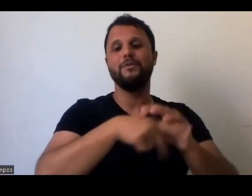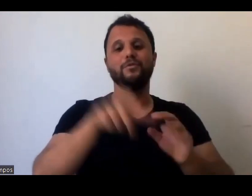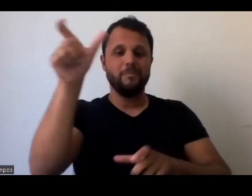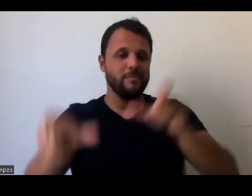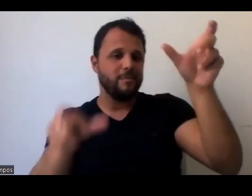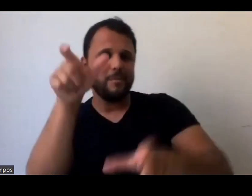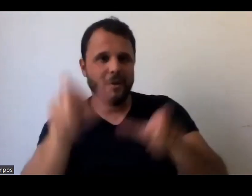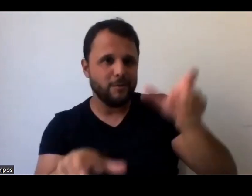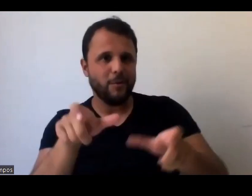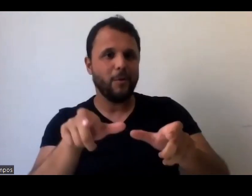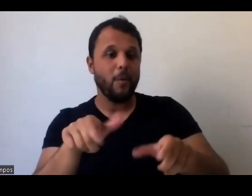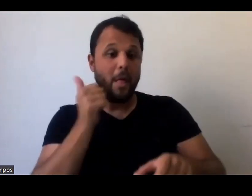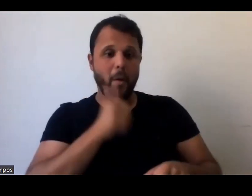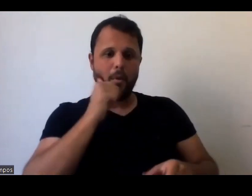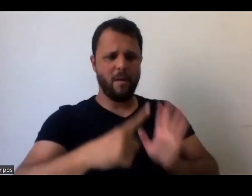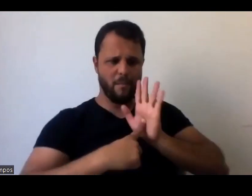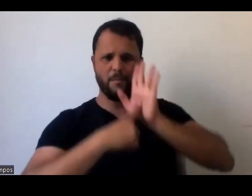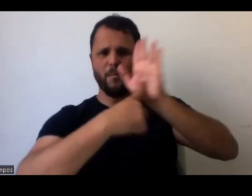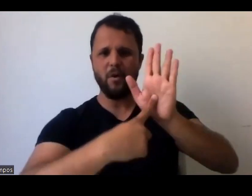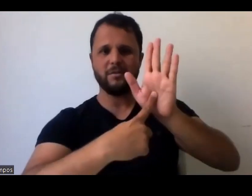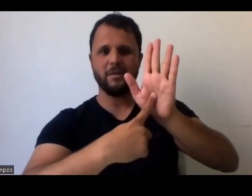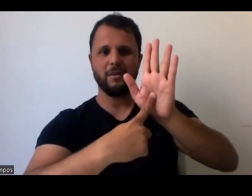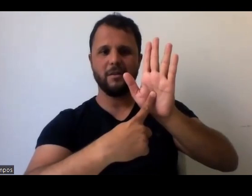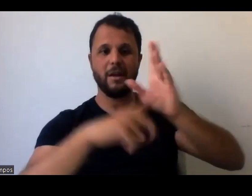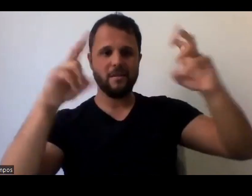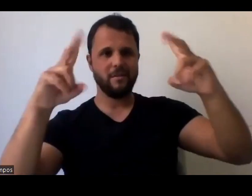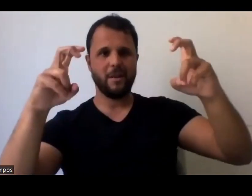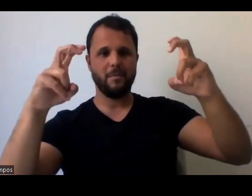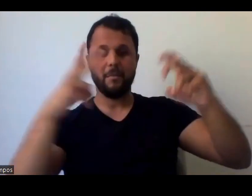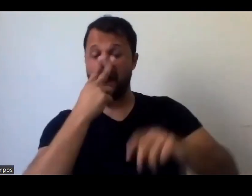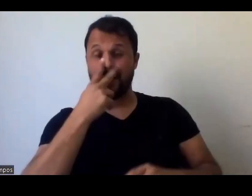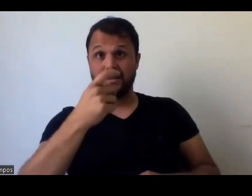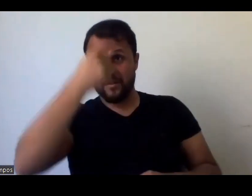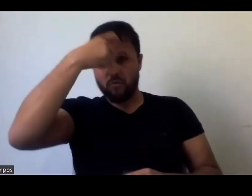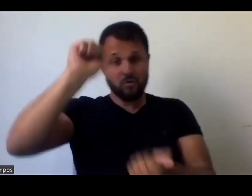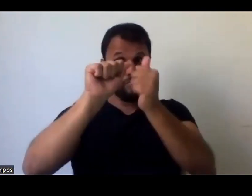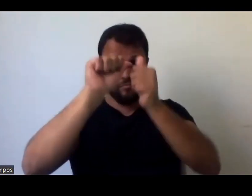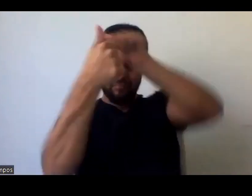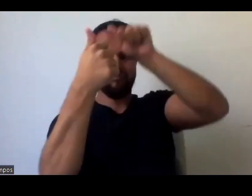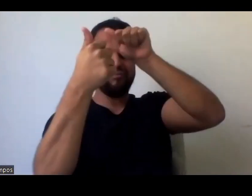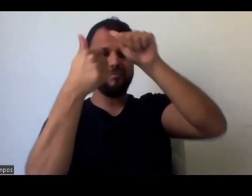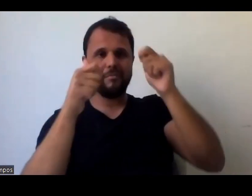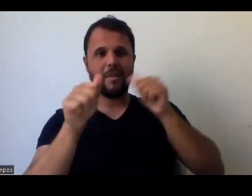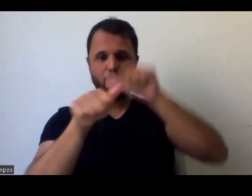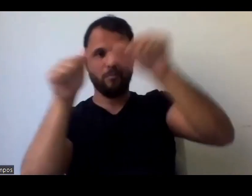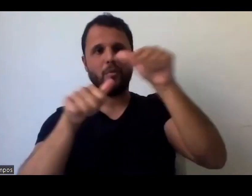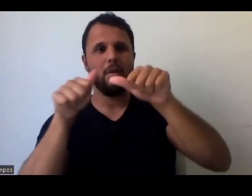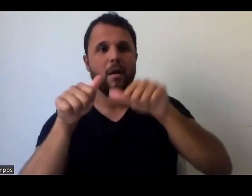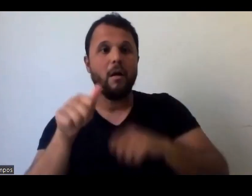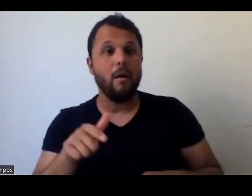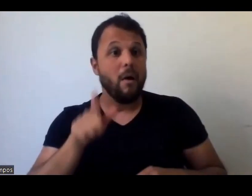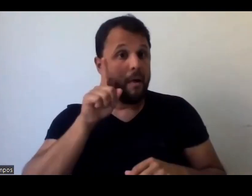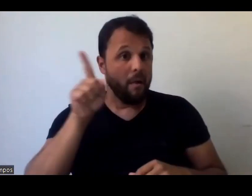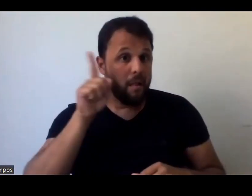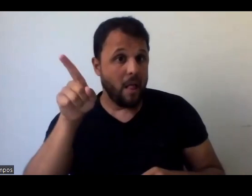isso como um tema de uma exposição no museu, quer dizer, vira a chave, né, então, o que que aconteceu? Lá, né,